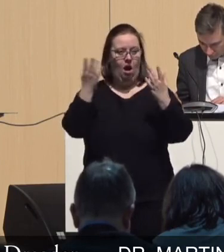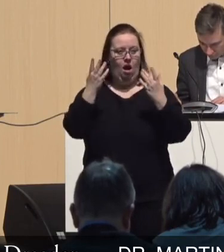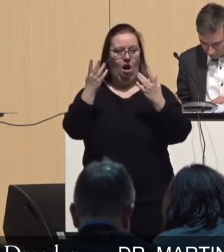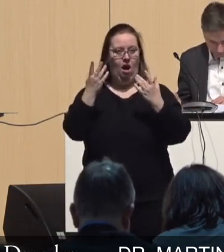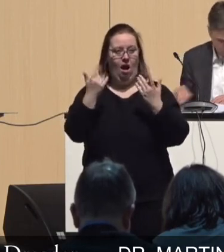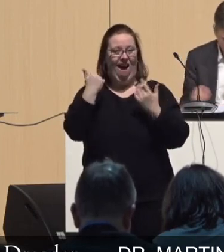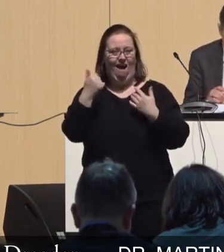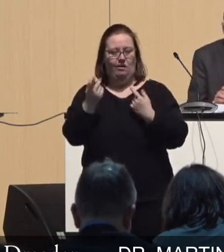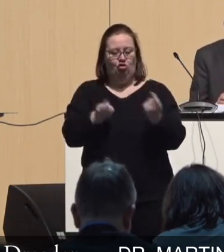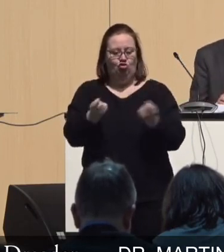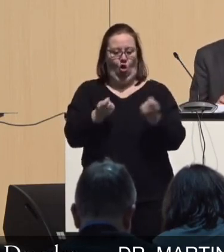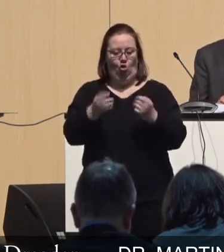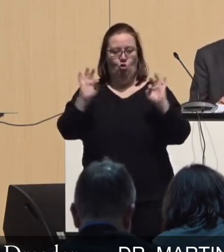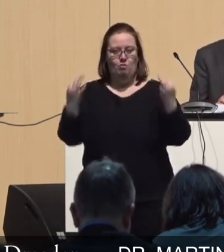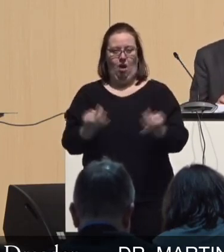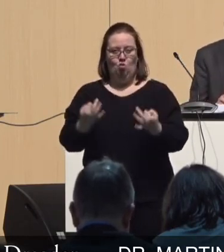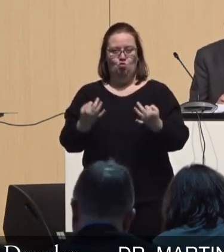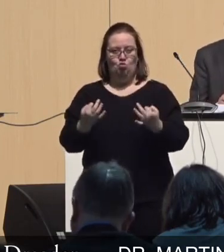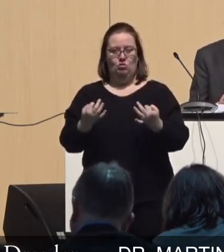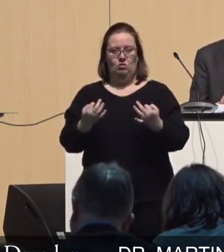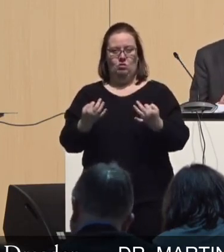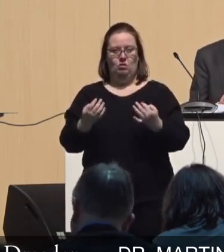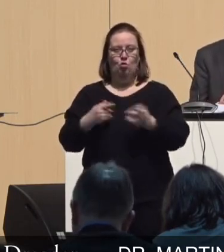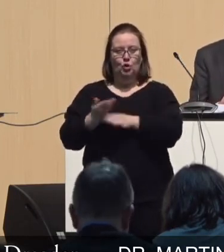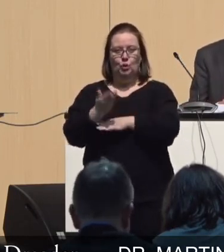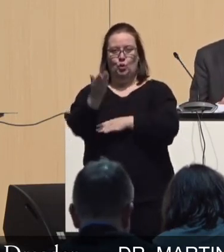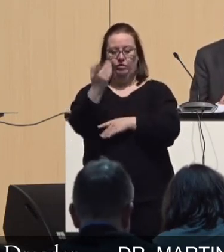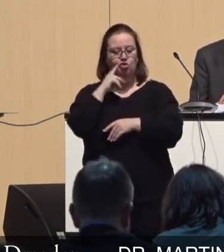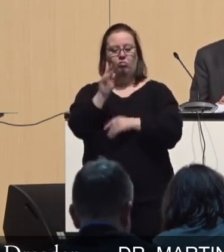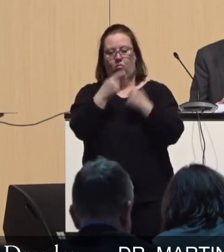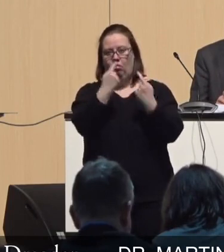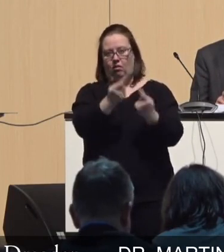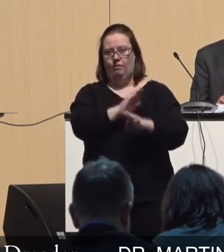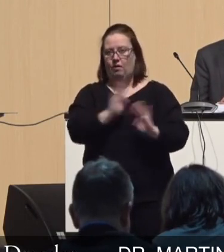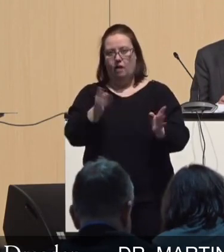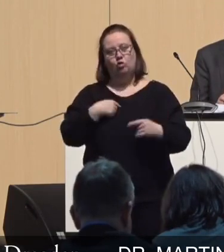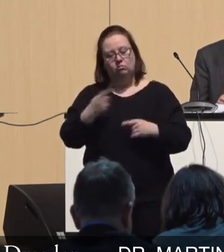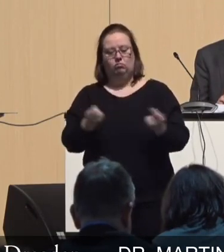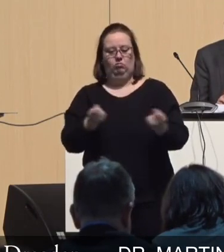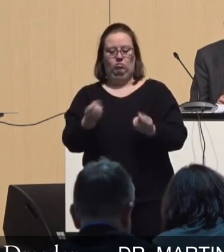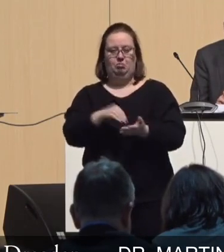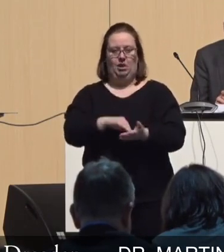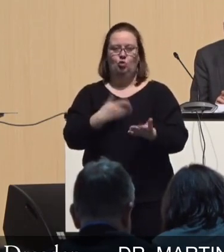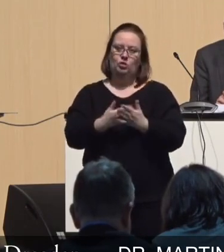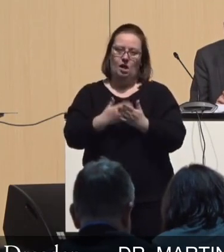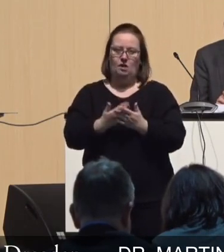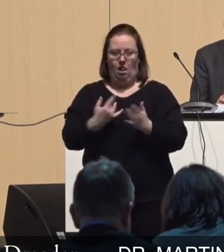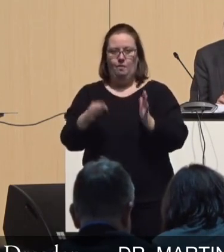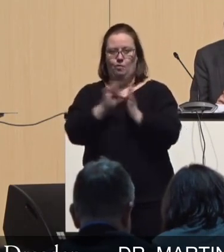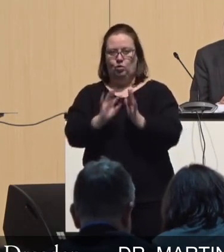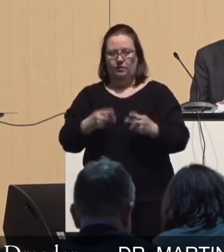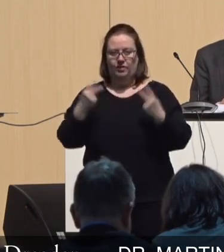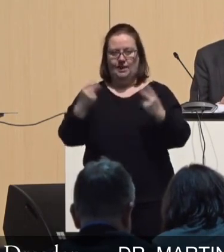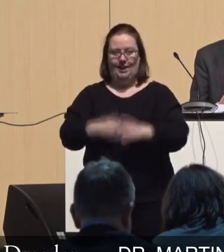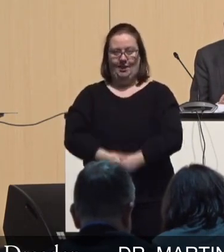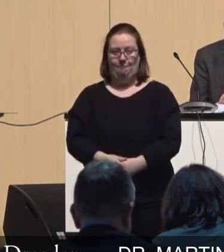Steuerungsmöglichkeiten haben in der Zukunft und deswegen ist dieser Punkt wichtig.